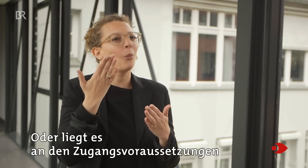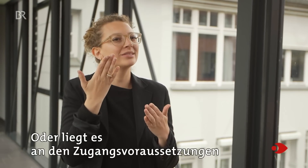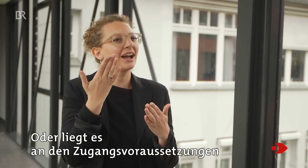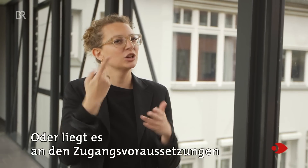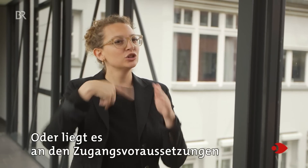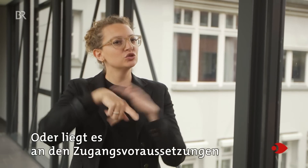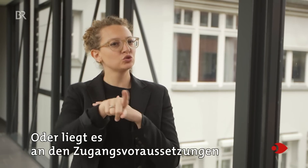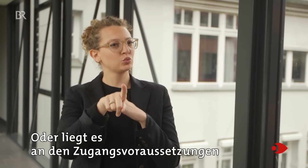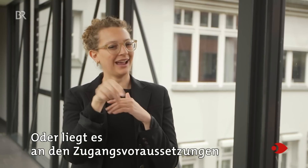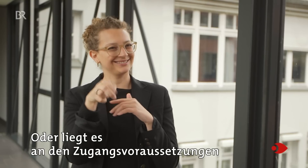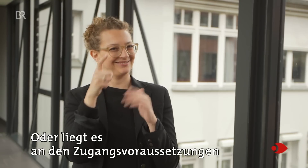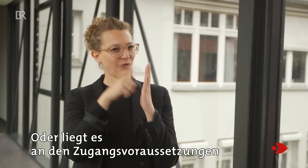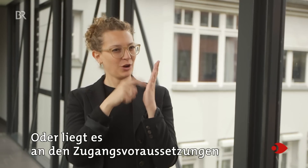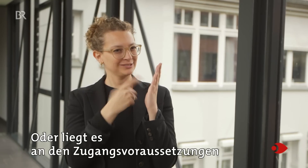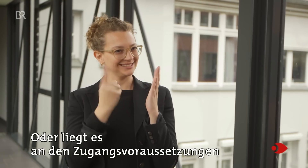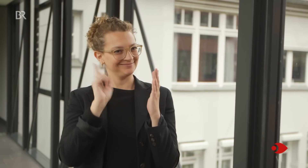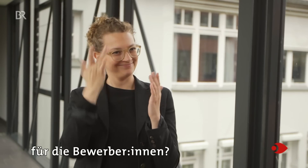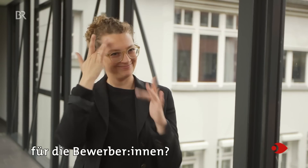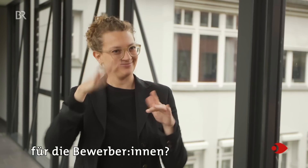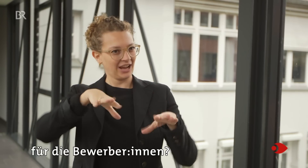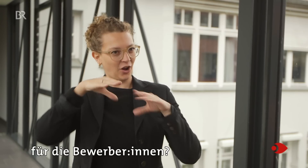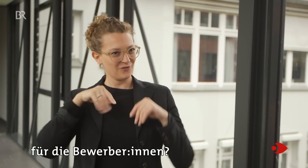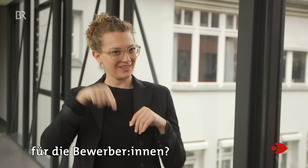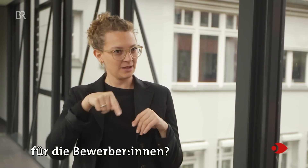Oder liegt es an den Zugangsvoraussetzungen für die BewerberInnen?